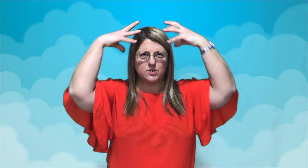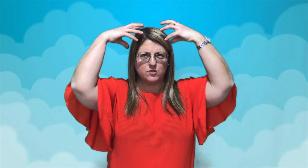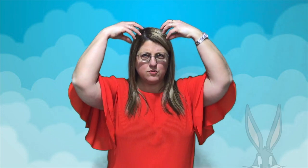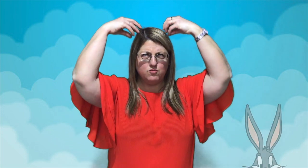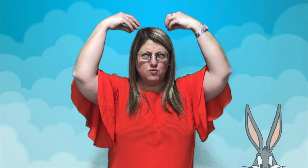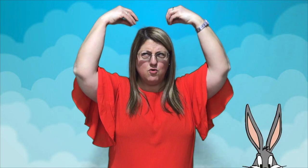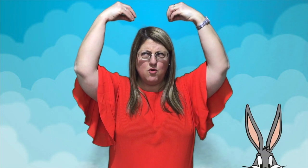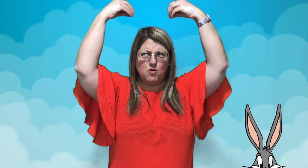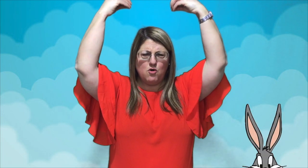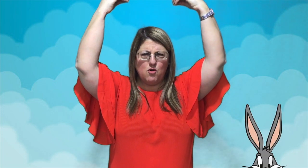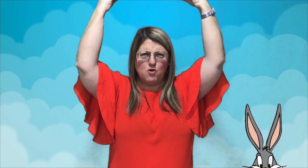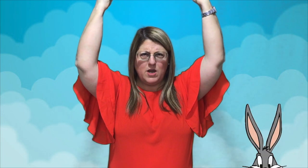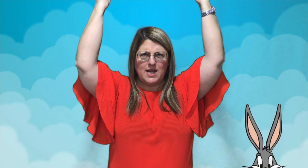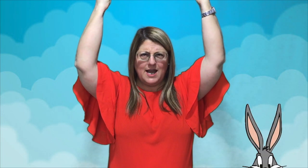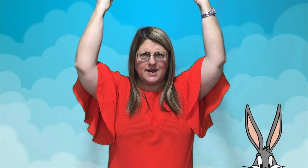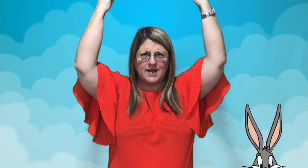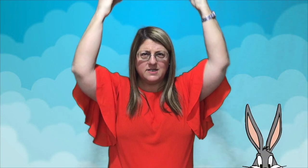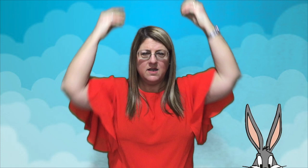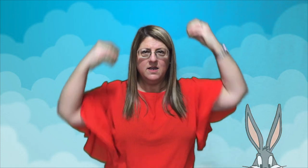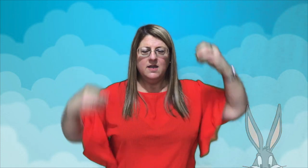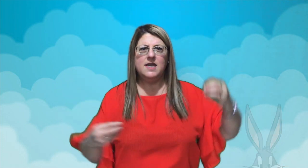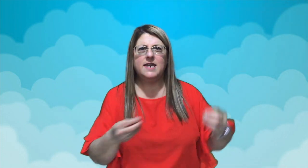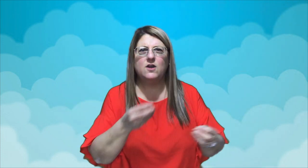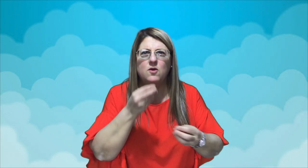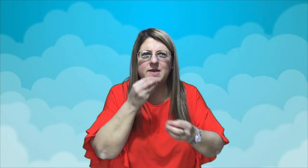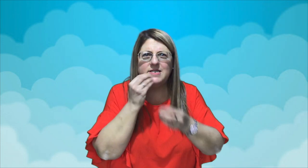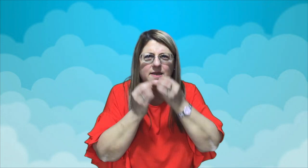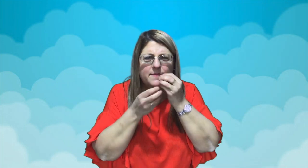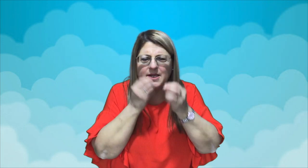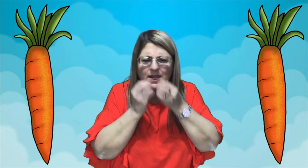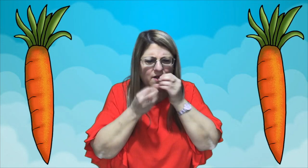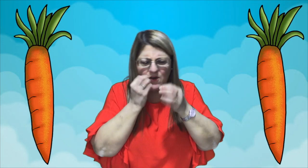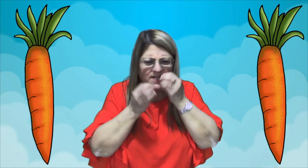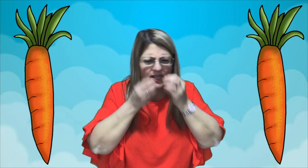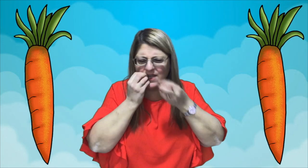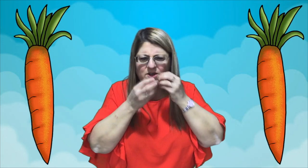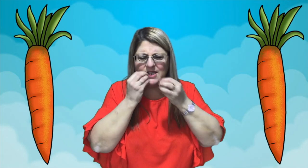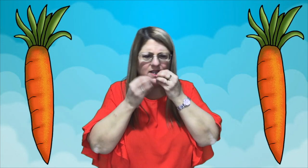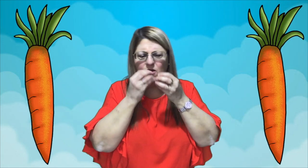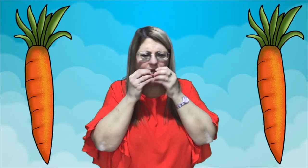muy largas y que come siempre zanahorias, zanahorias, zanahorias.